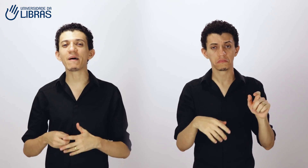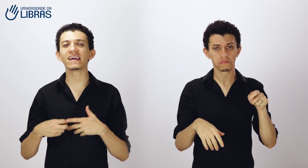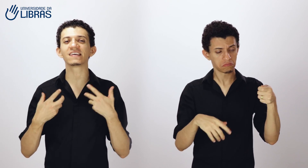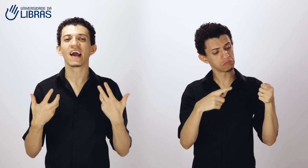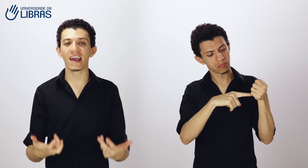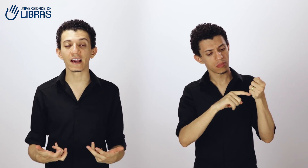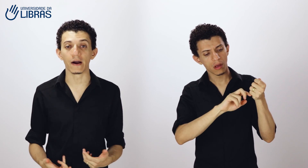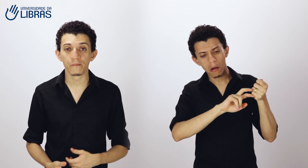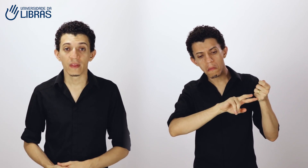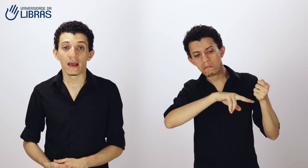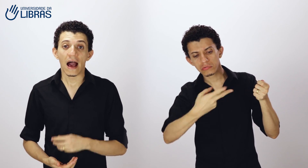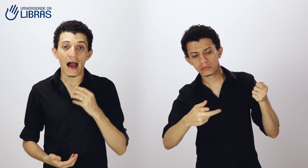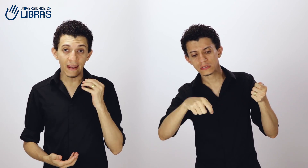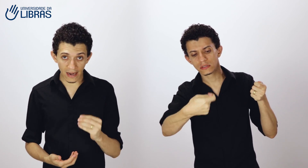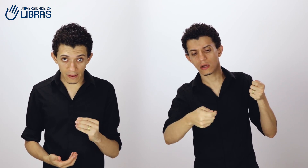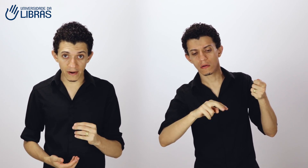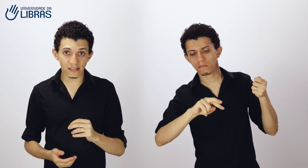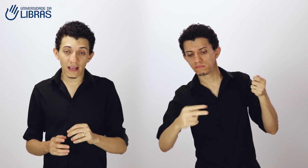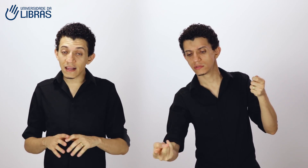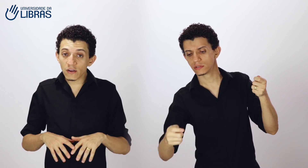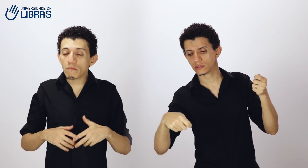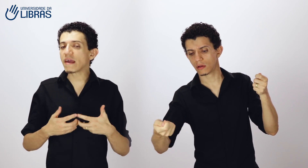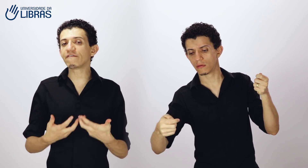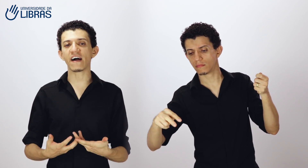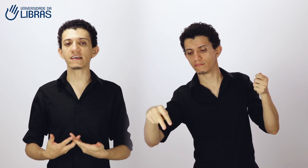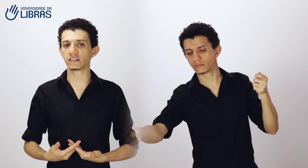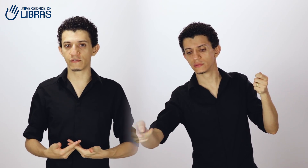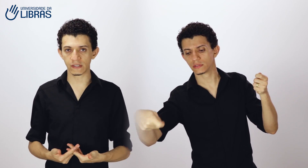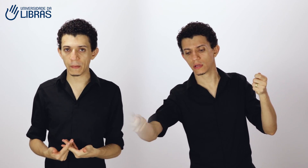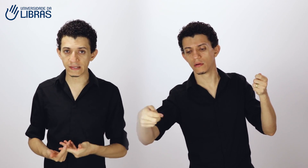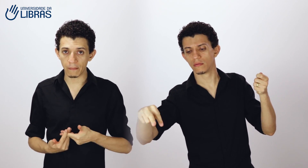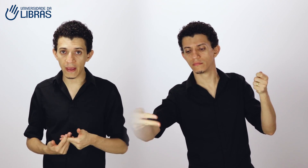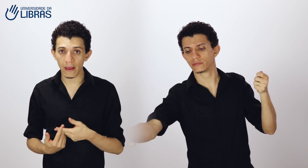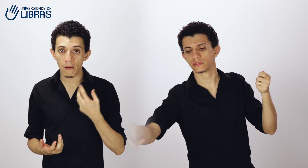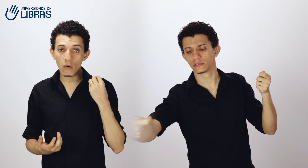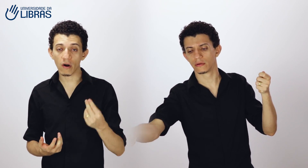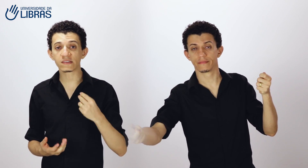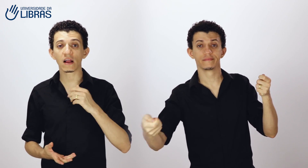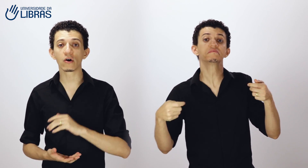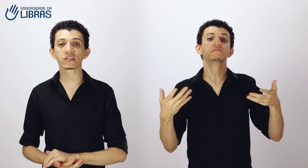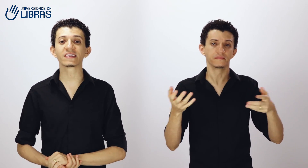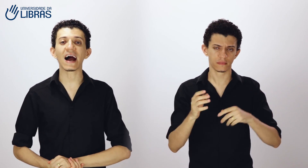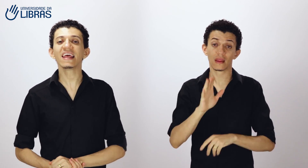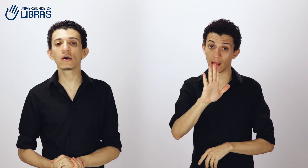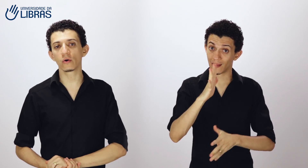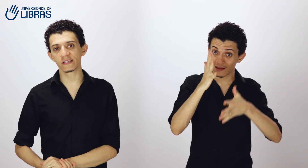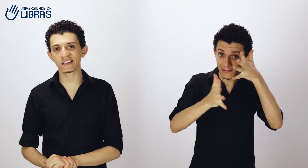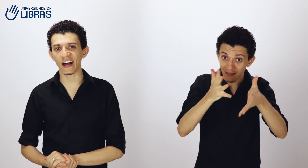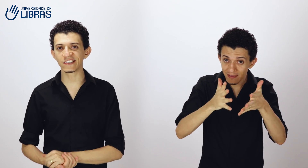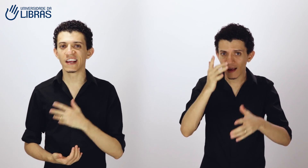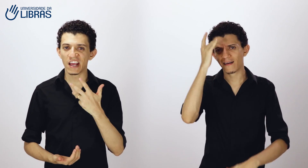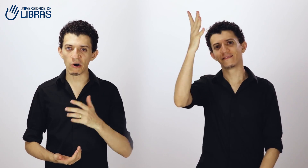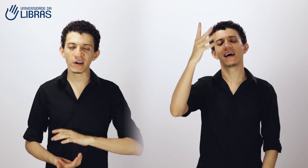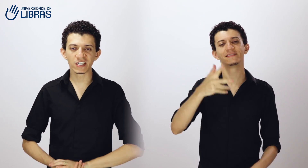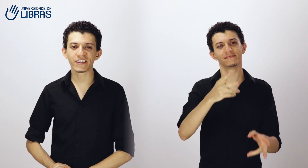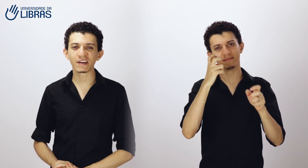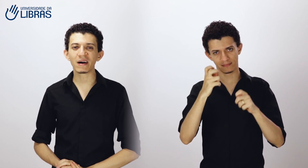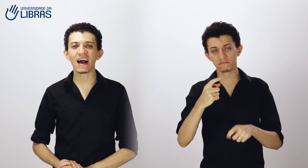mais rica. Na Libras, eles são bem fáceis de você perceber por causa da lógica da iconicidade, que é o que a gente vai trabalhar